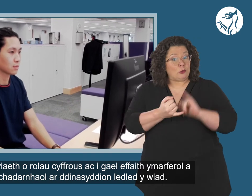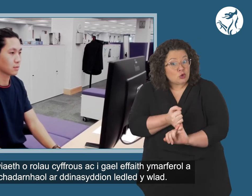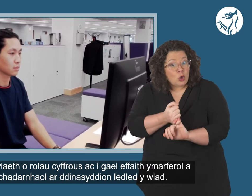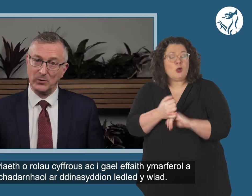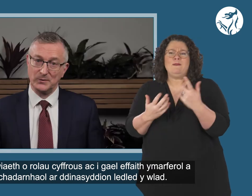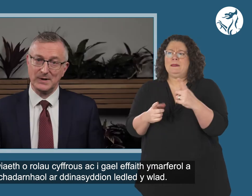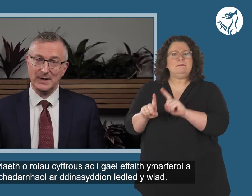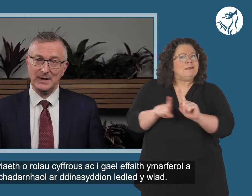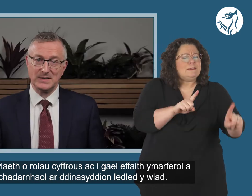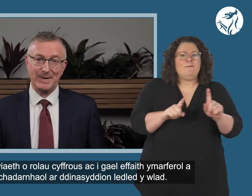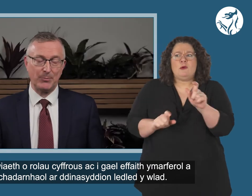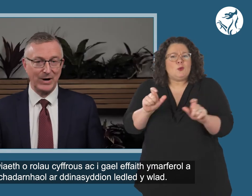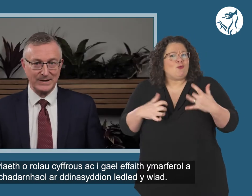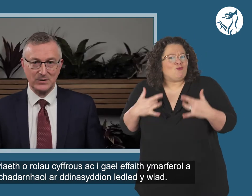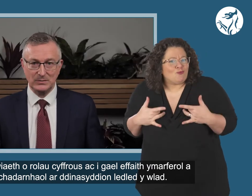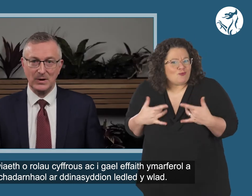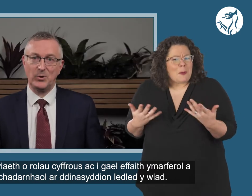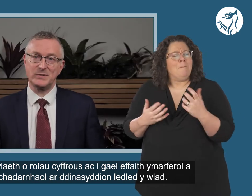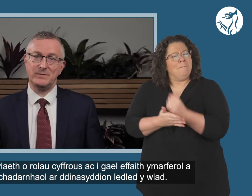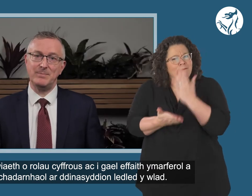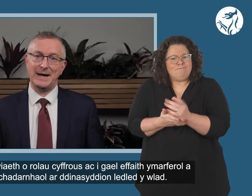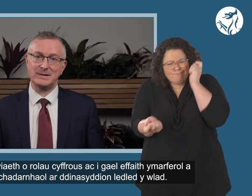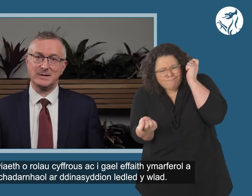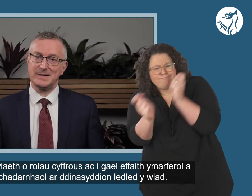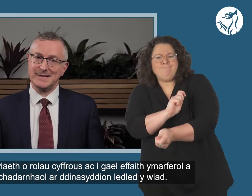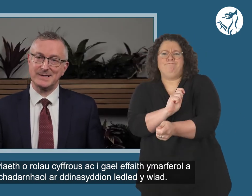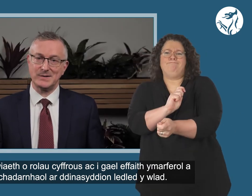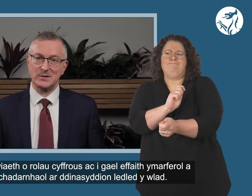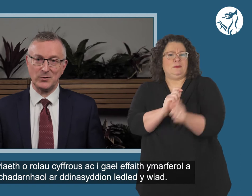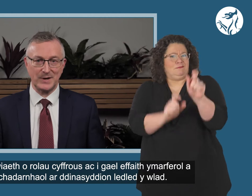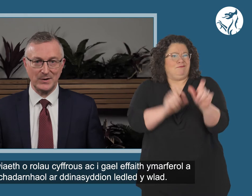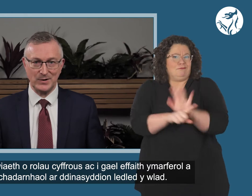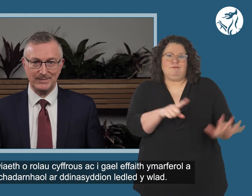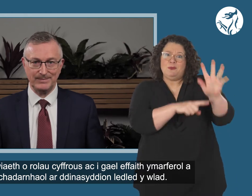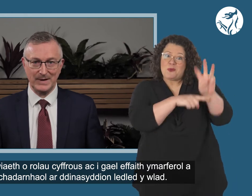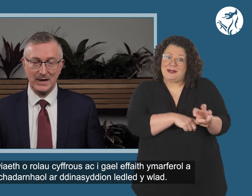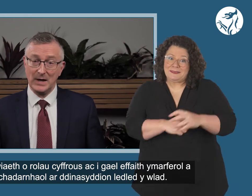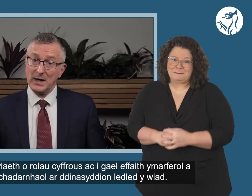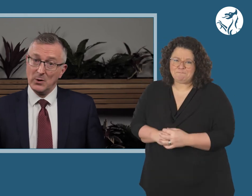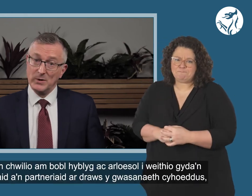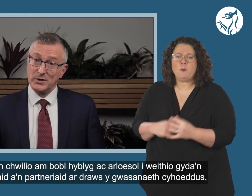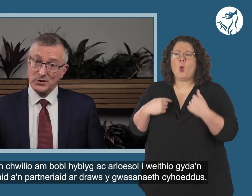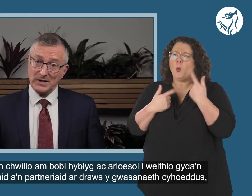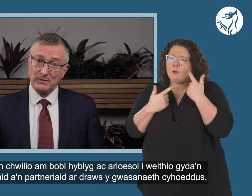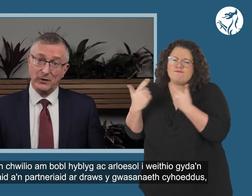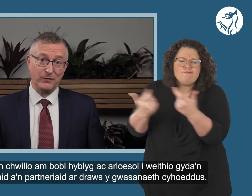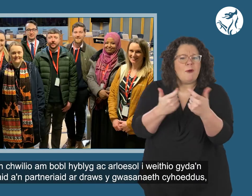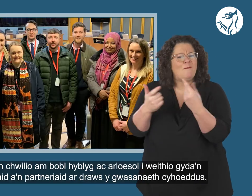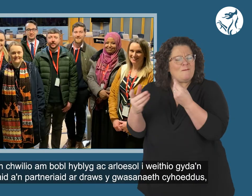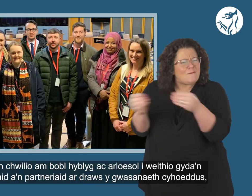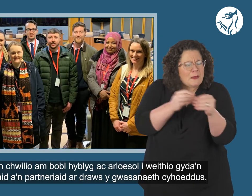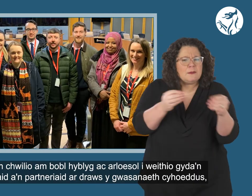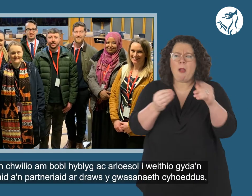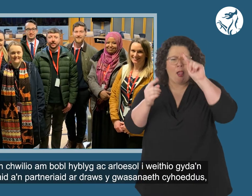of exciting roles to make a practical and positive impact to citizens across the country. We're searching for